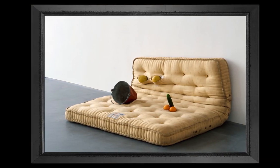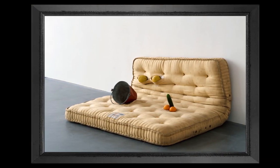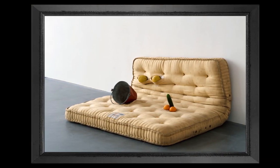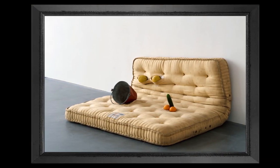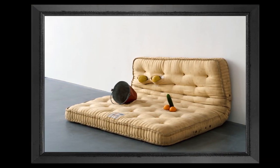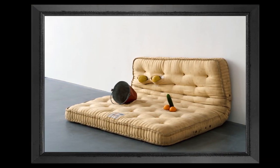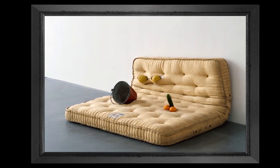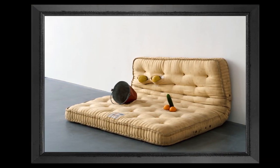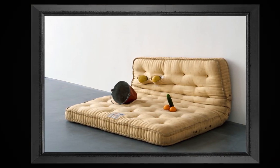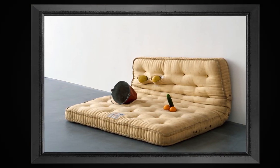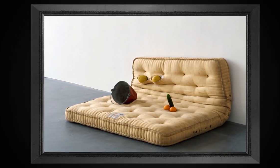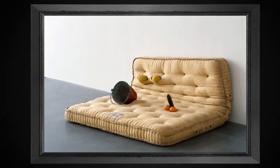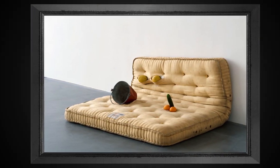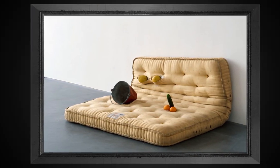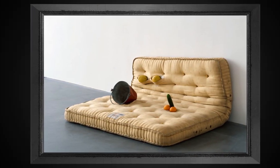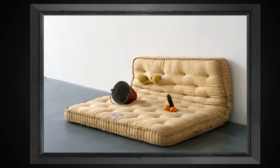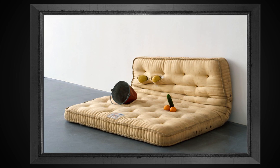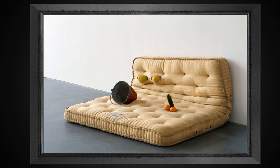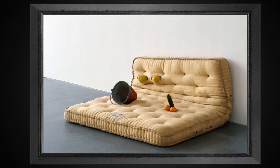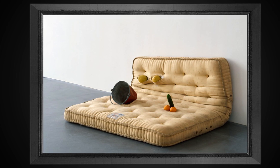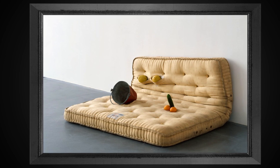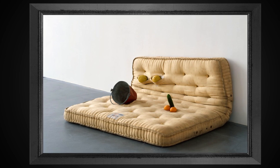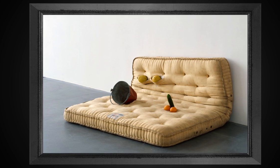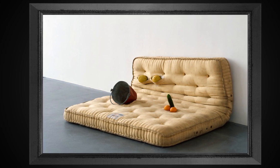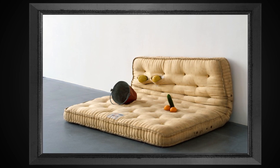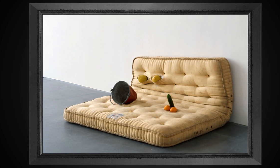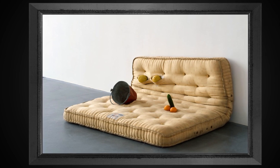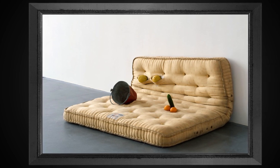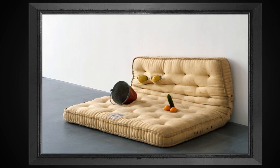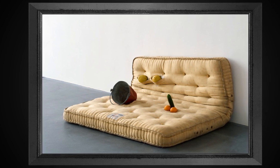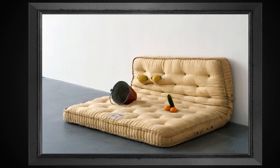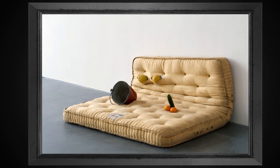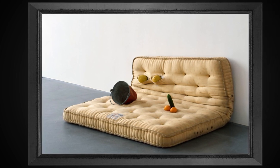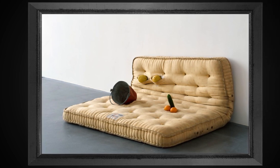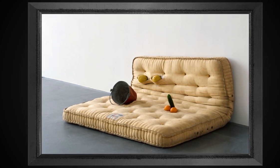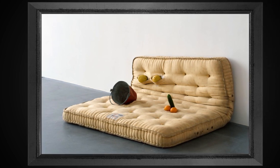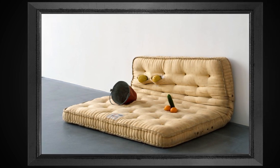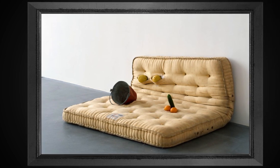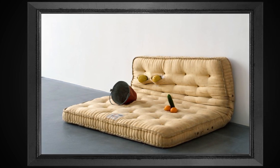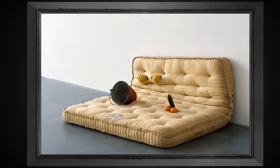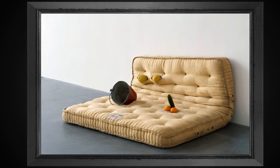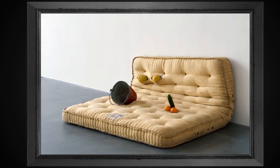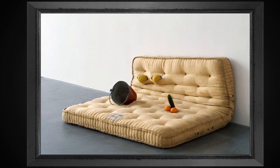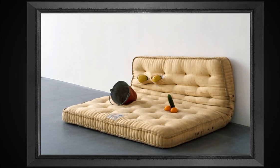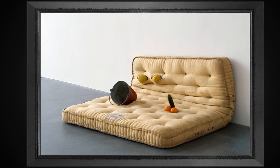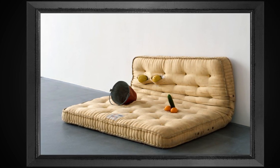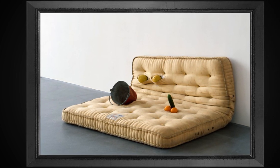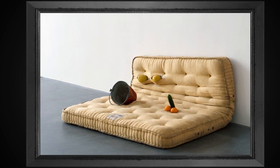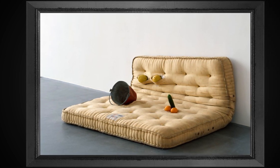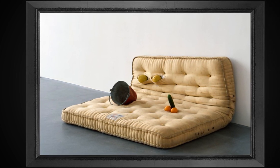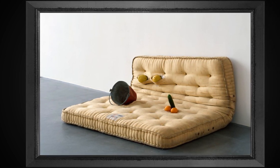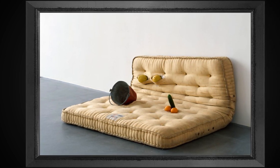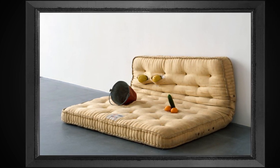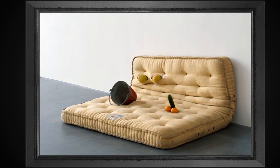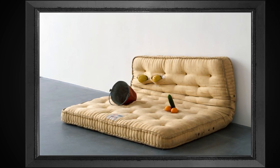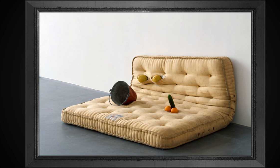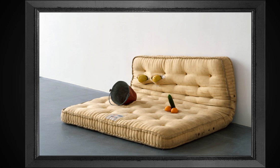Lucas, chamada Ao Natural, de 1994. Pra ele, é uma arte que profana a beleza, é uma